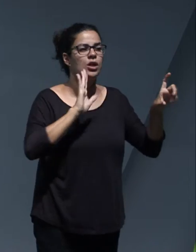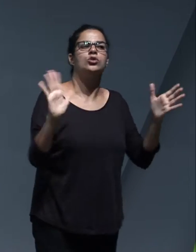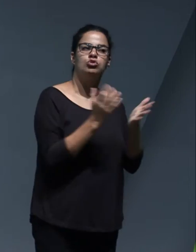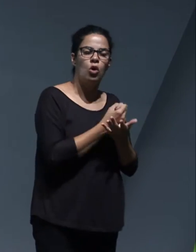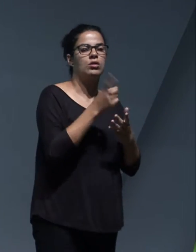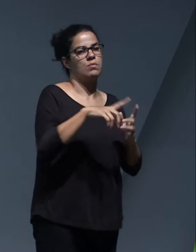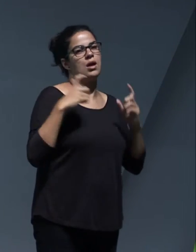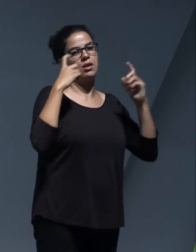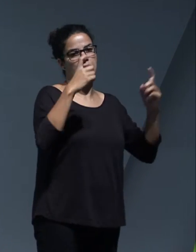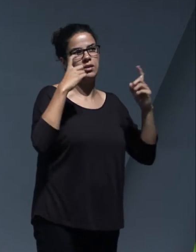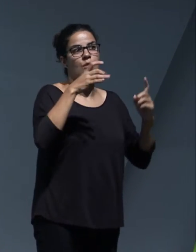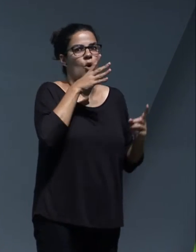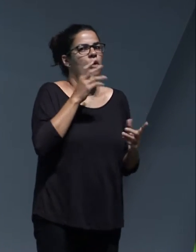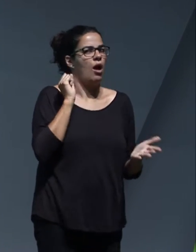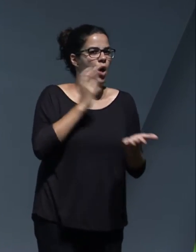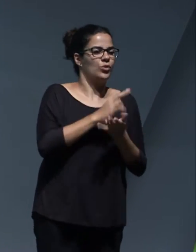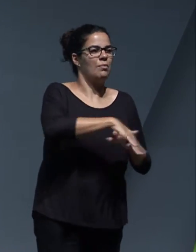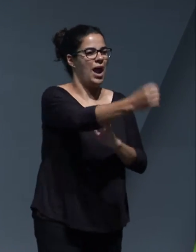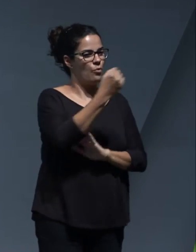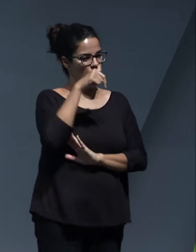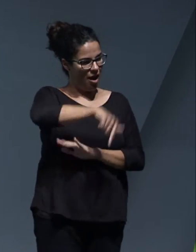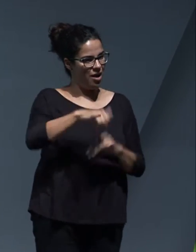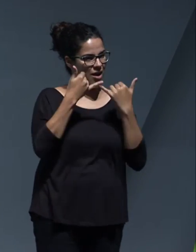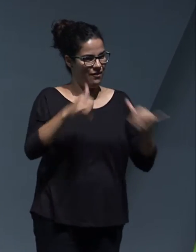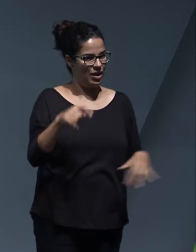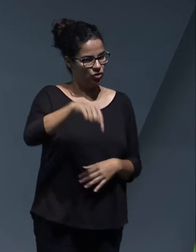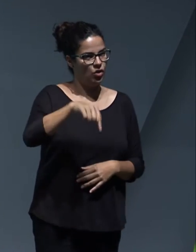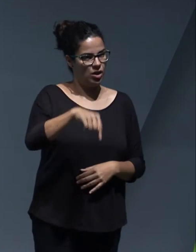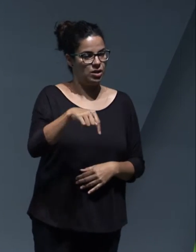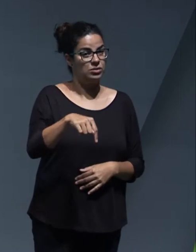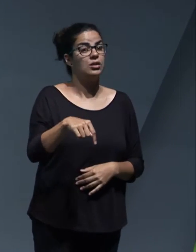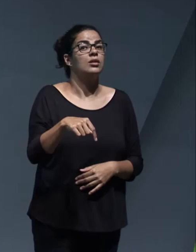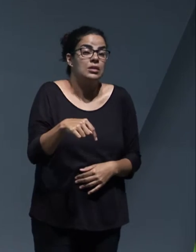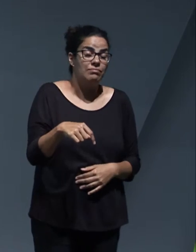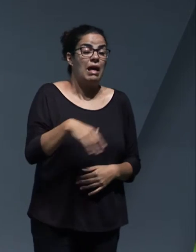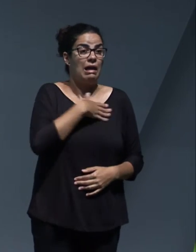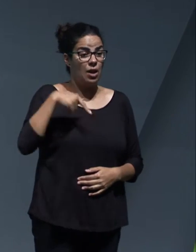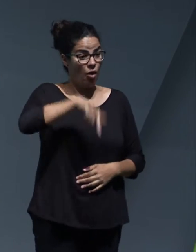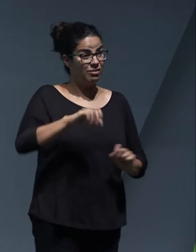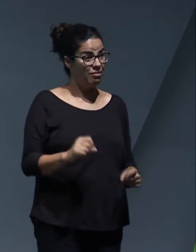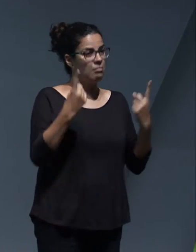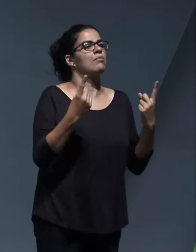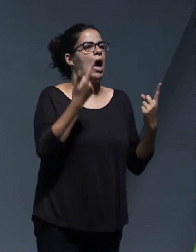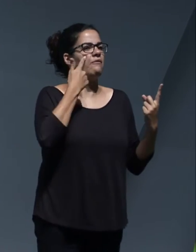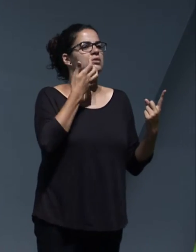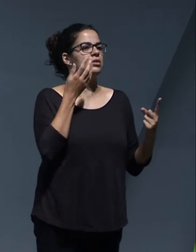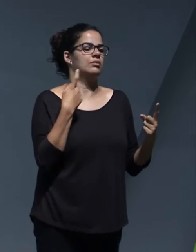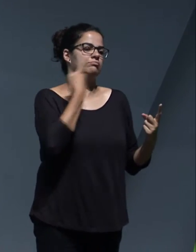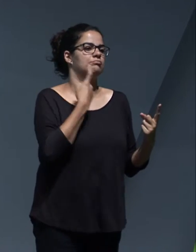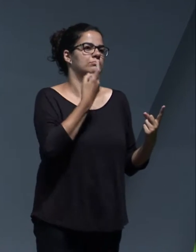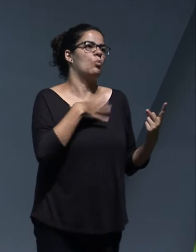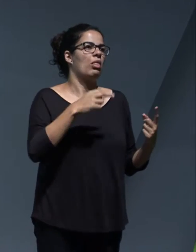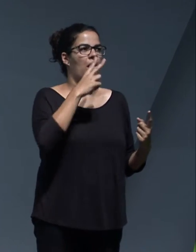por un evento de este tipo, que insisto, nace con vocación de que tenga permanencia en el tiempo. Ahora fijaremos, ver si son cada dos,